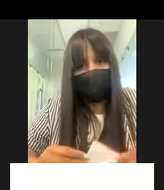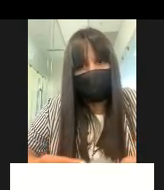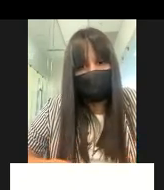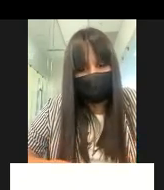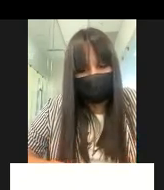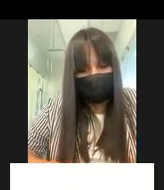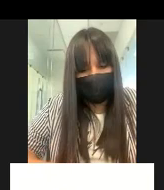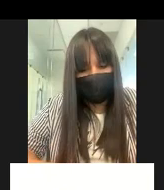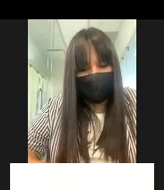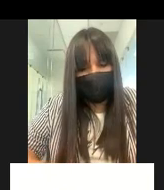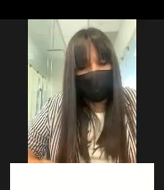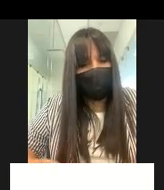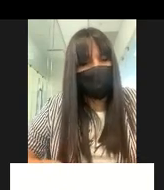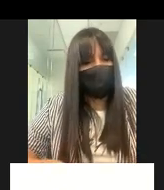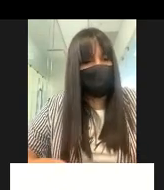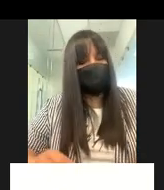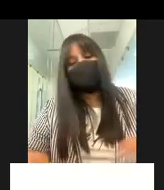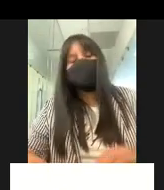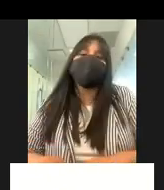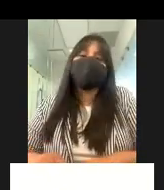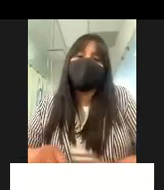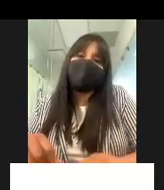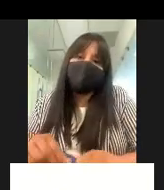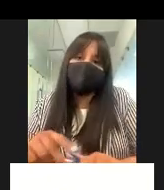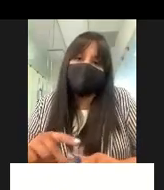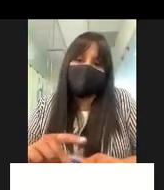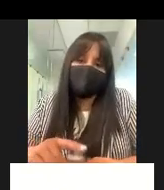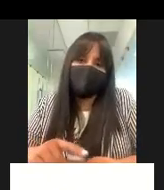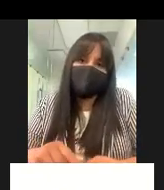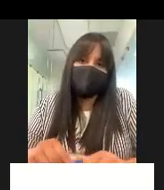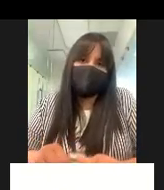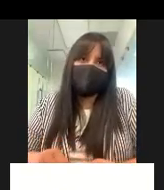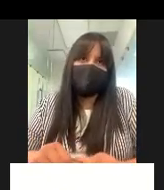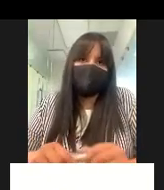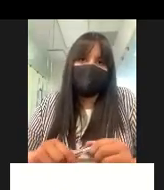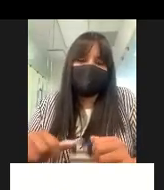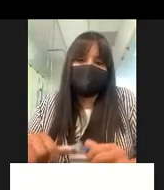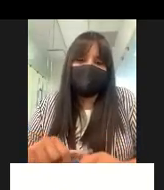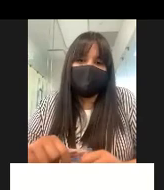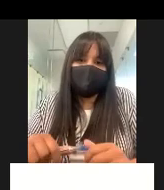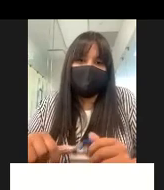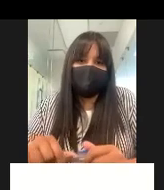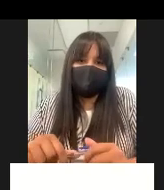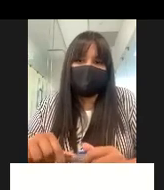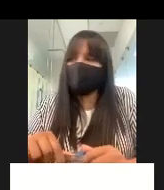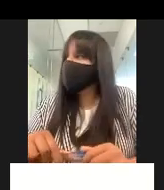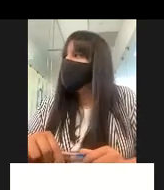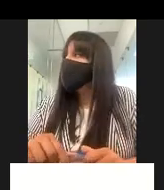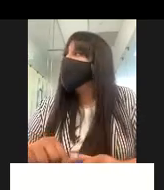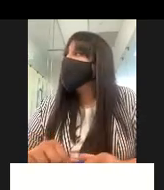ustedes y bueno recordarles las próximas sesiones martes 13 y jueves 15 de abril el lunes